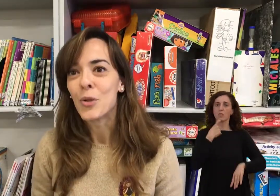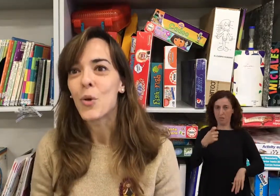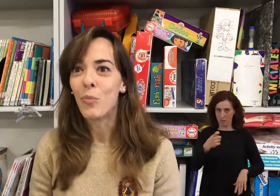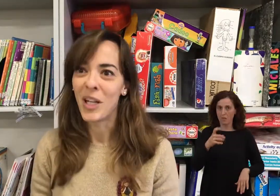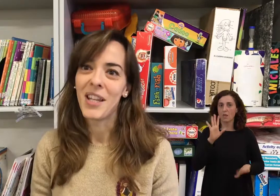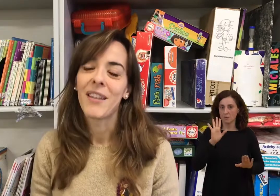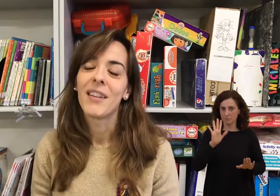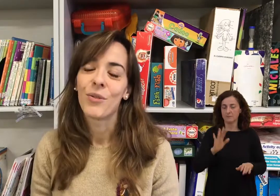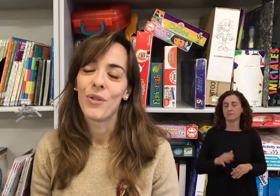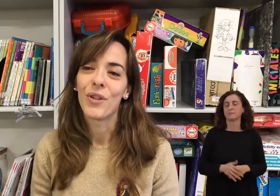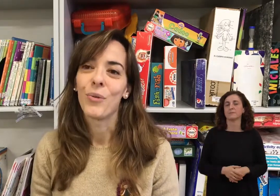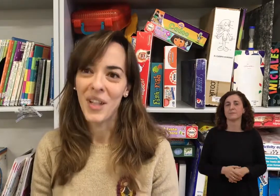su complejidad y su dificultad.